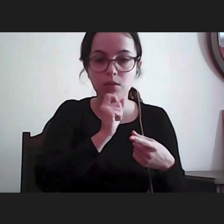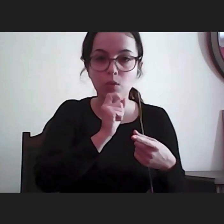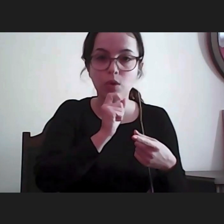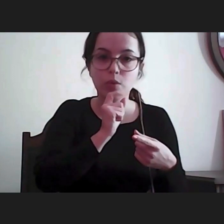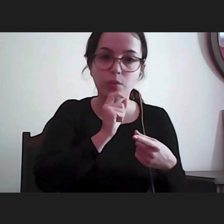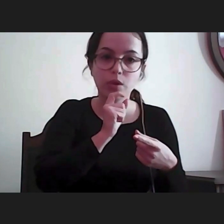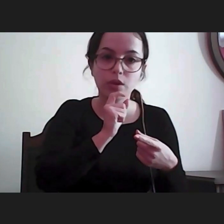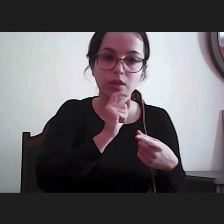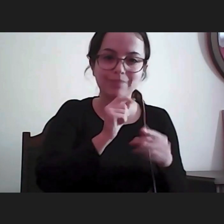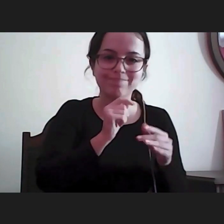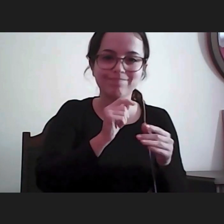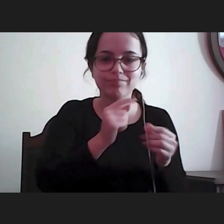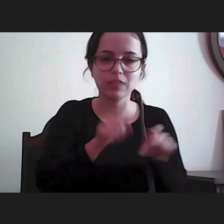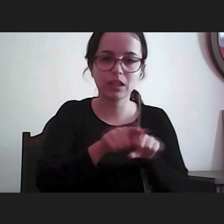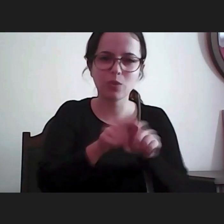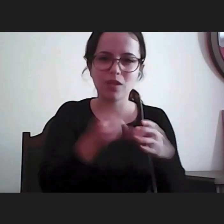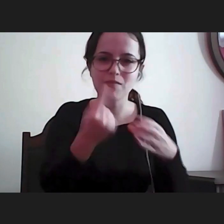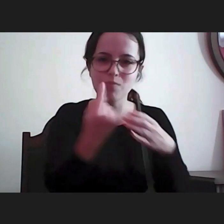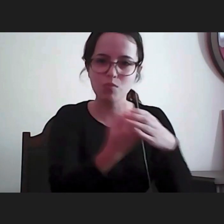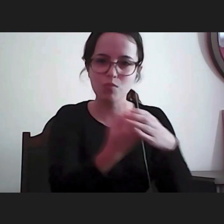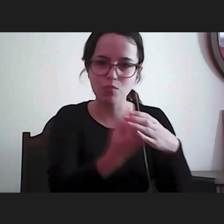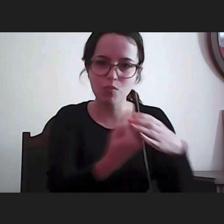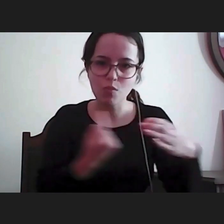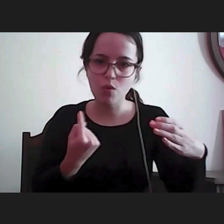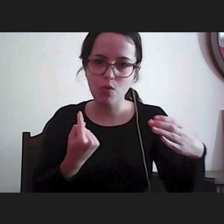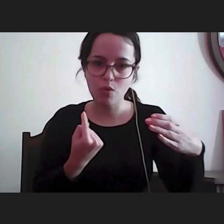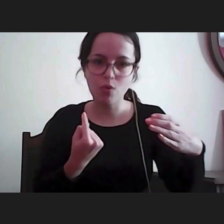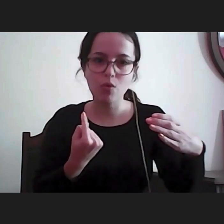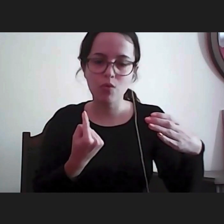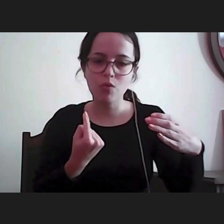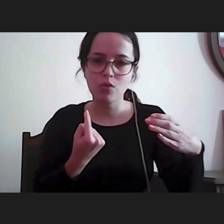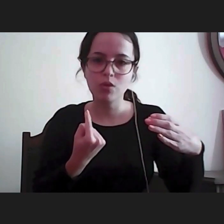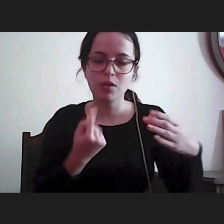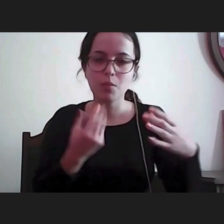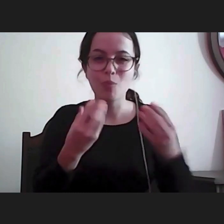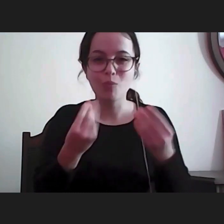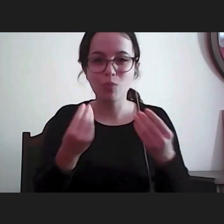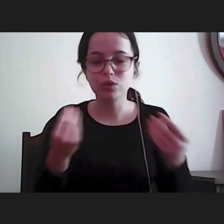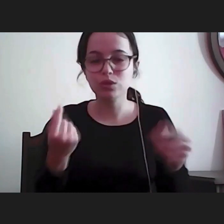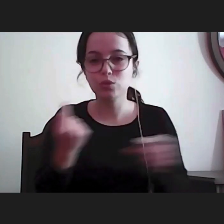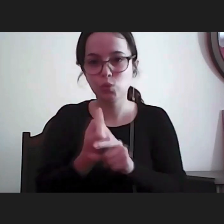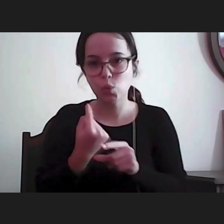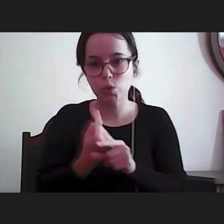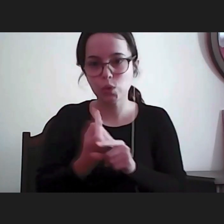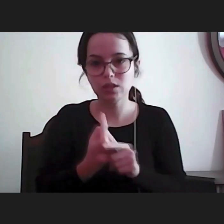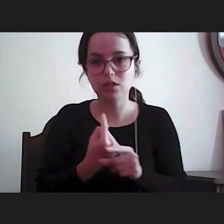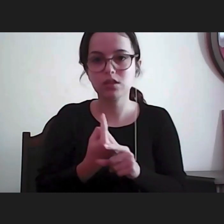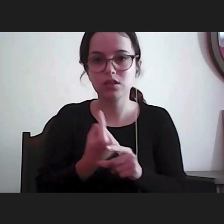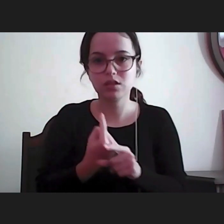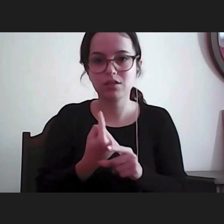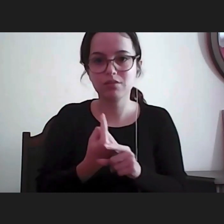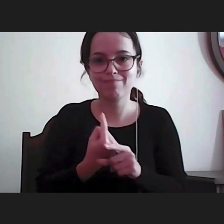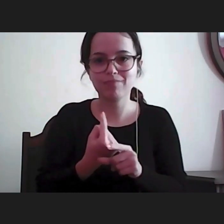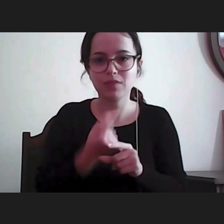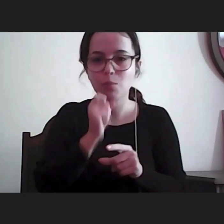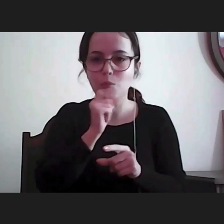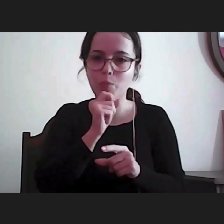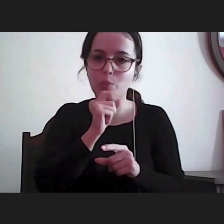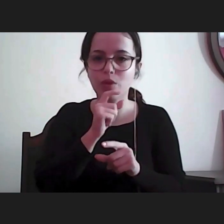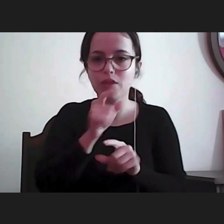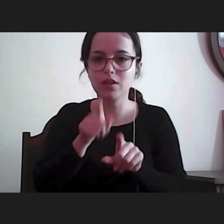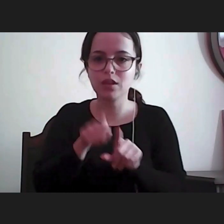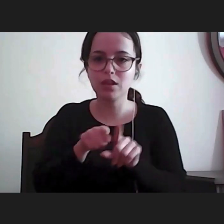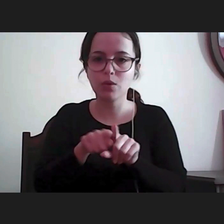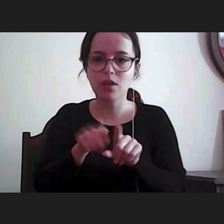afastados e desprotegidos de muitos serviços a que teriam direito de acesso. E, desse ponto de vista,